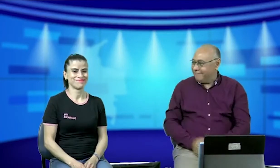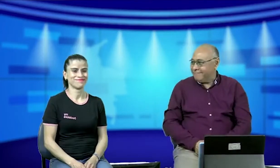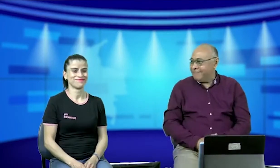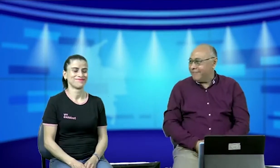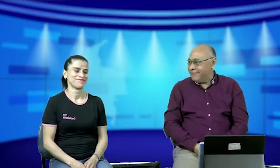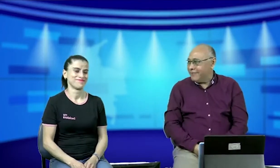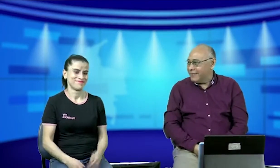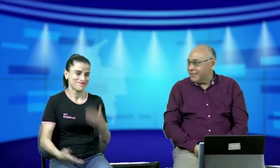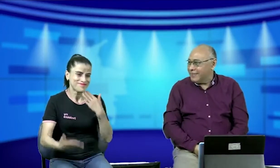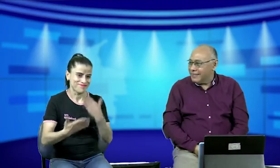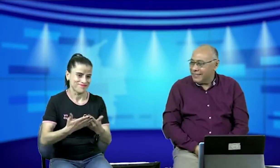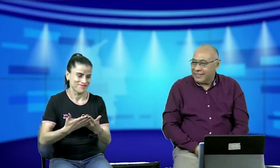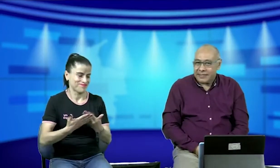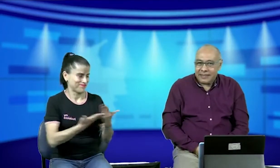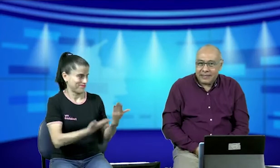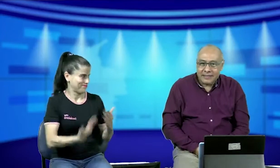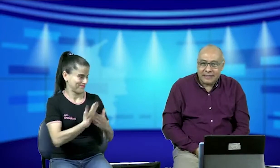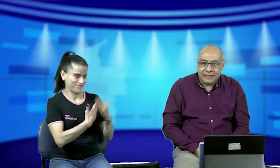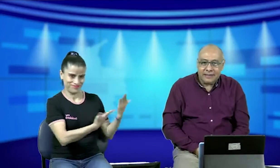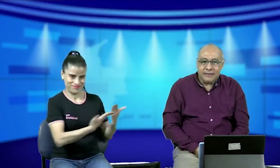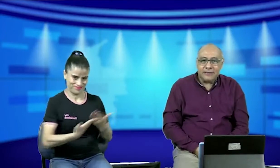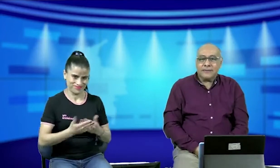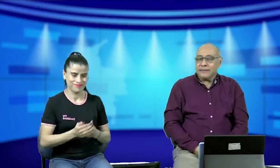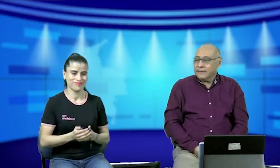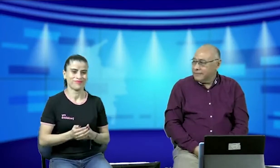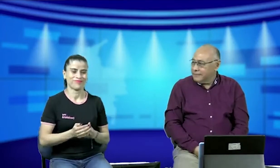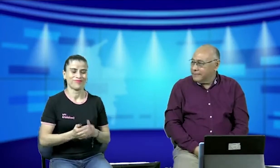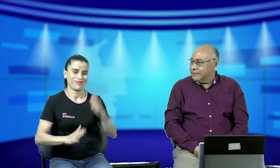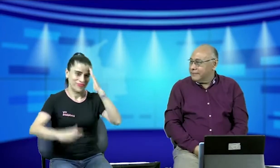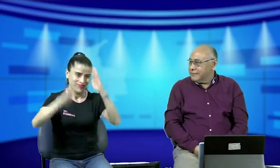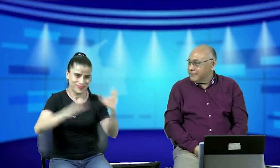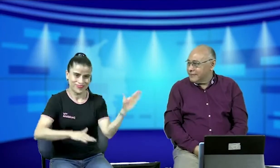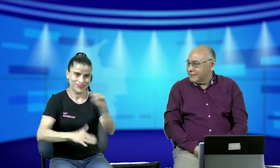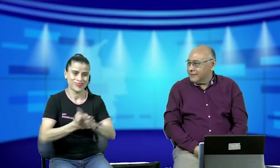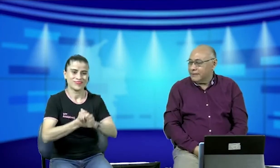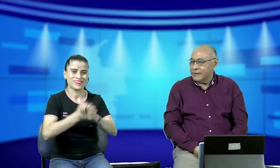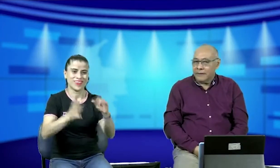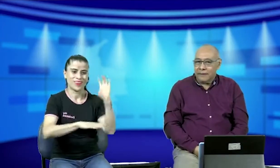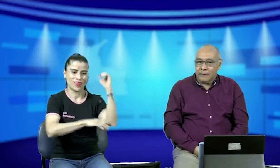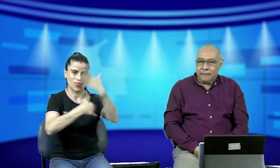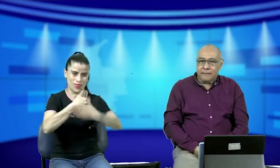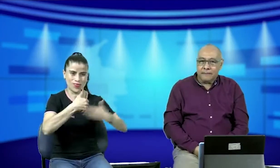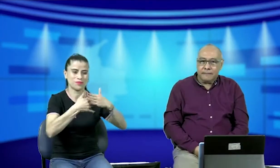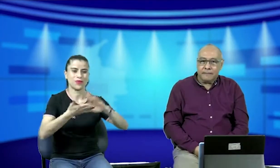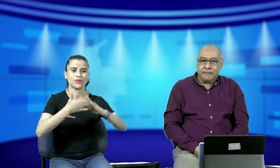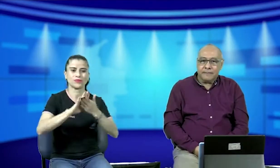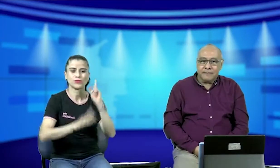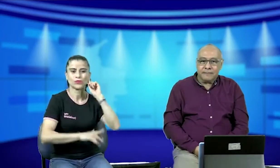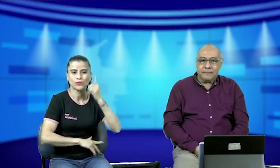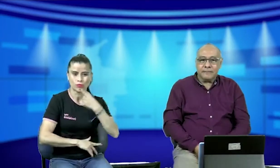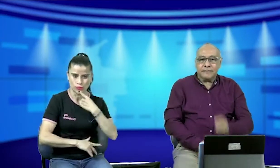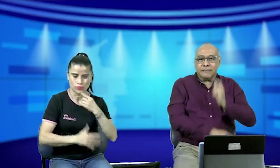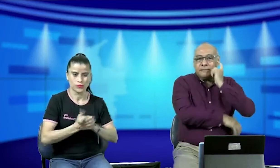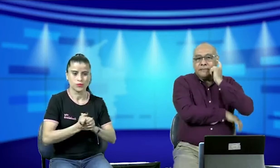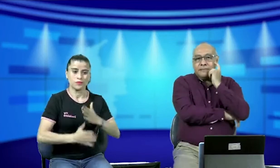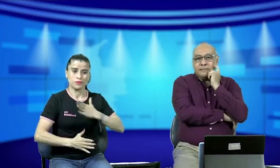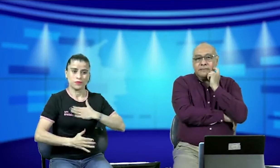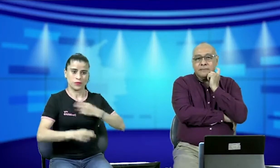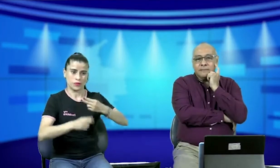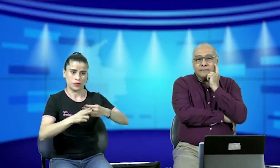Noticeñales Bueno muchísimas gracias, gracias por esta invitación un gran saludo para todos, a todas las personas y a la comunidad sorda